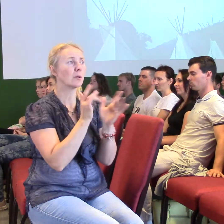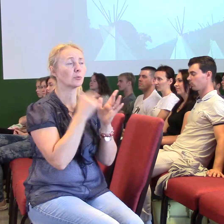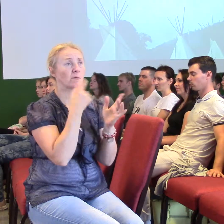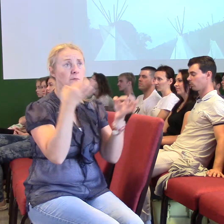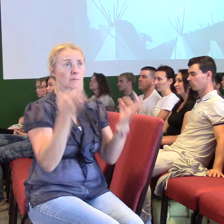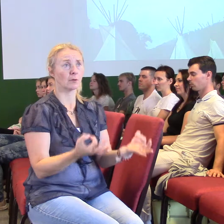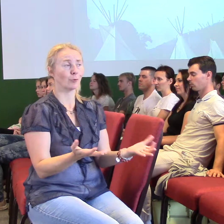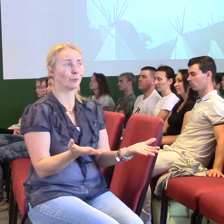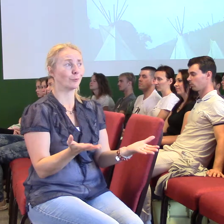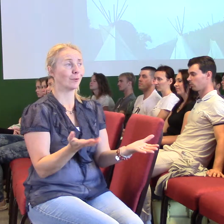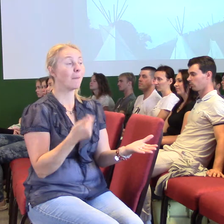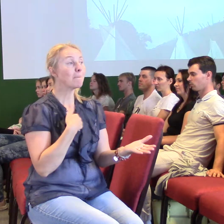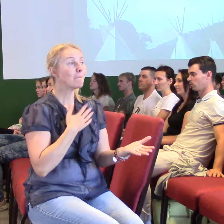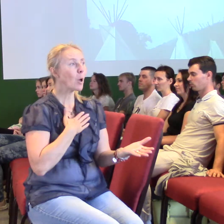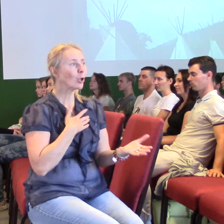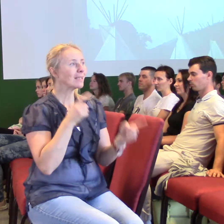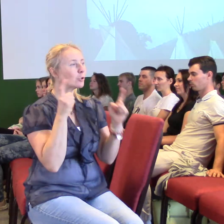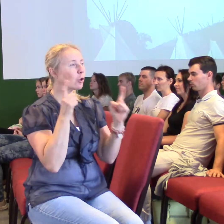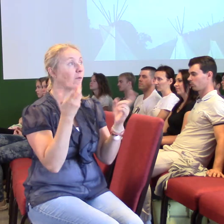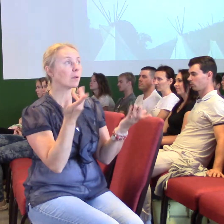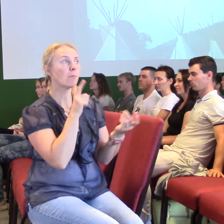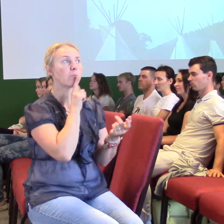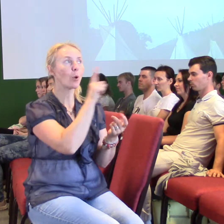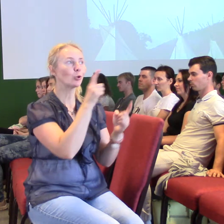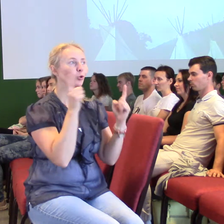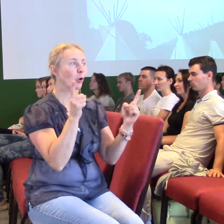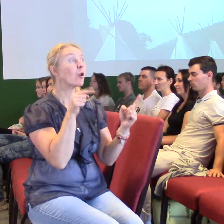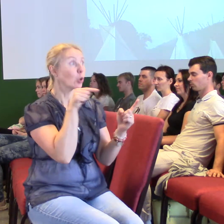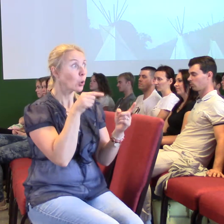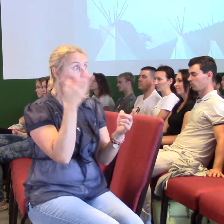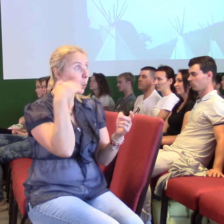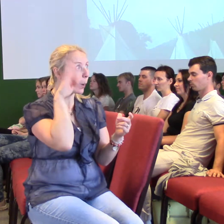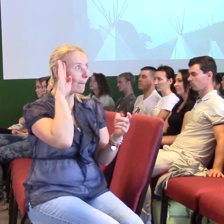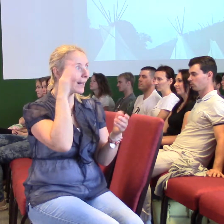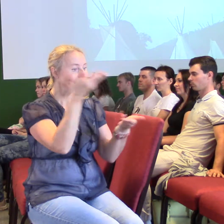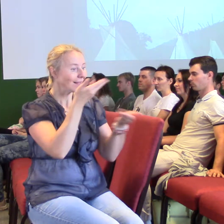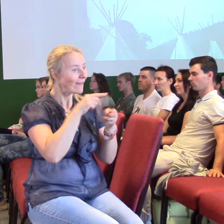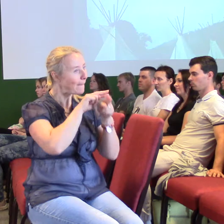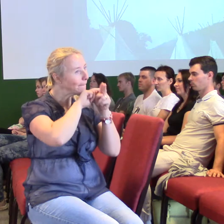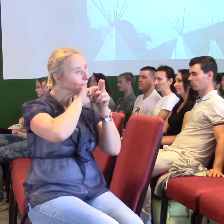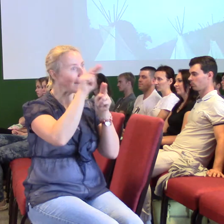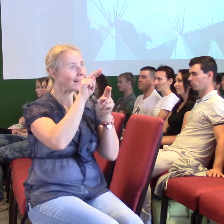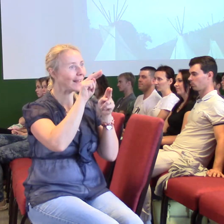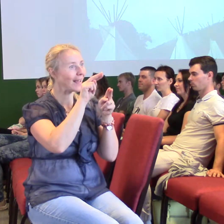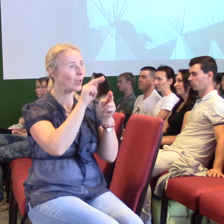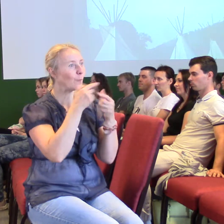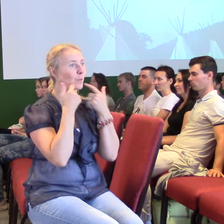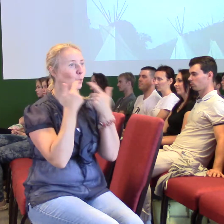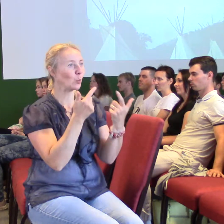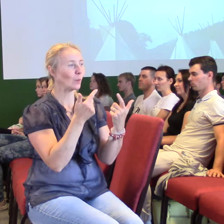moje slovo nebo boží slovo je něco, co dokáže nasytit tvého ducha. Tak když